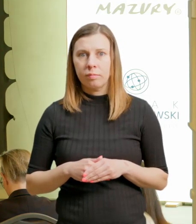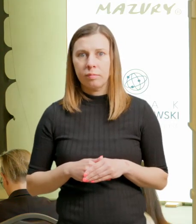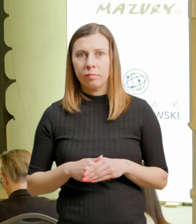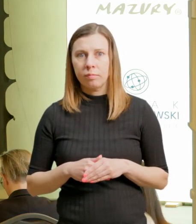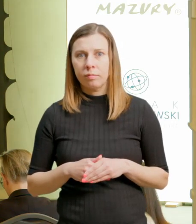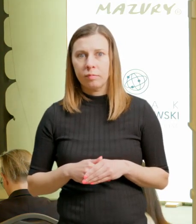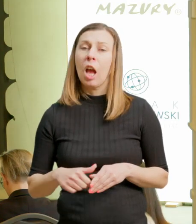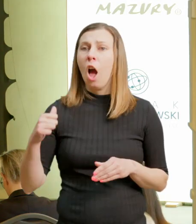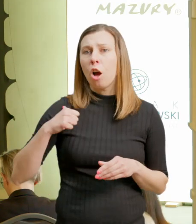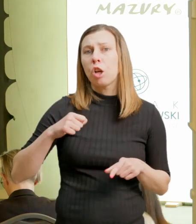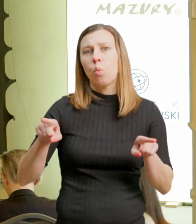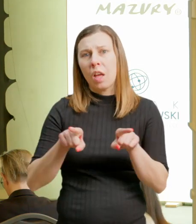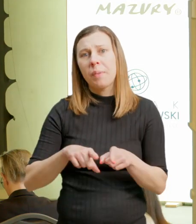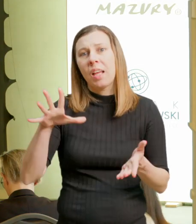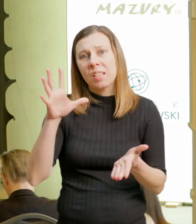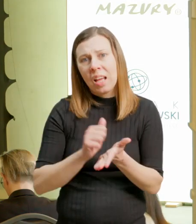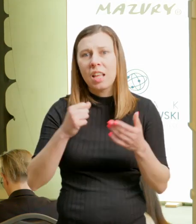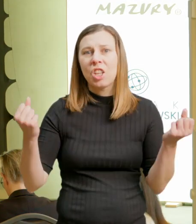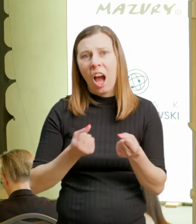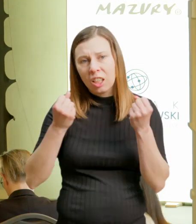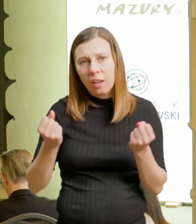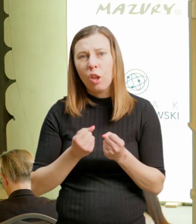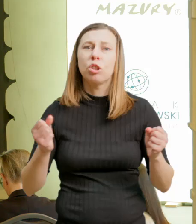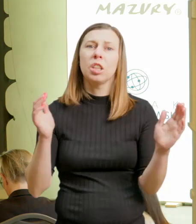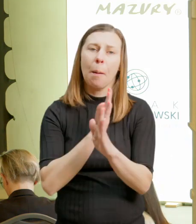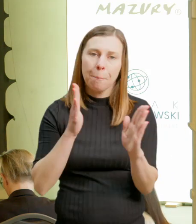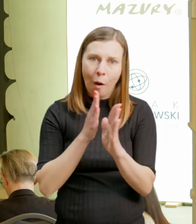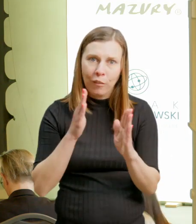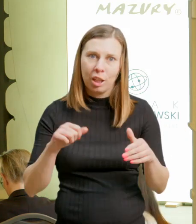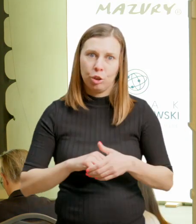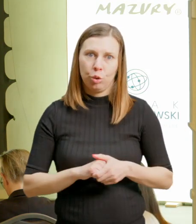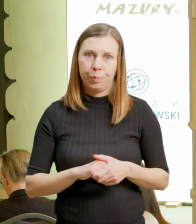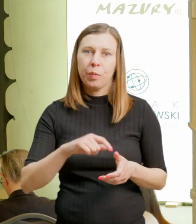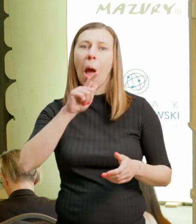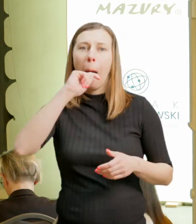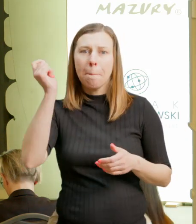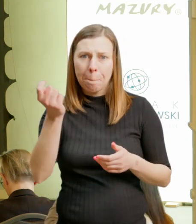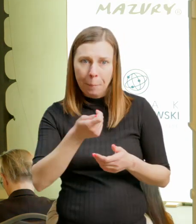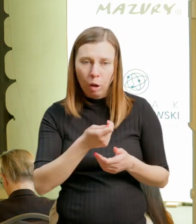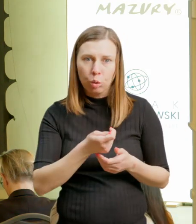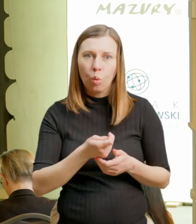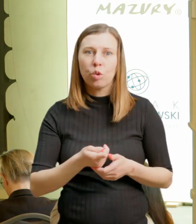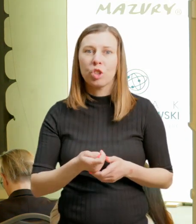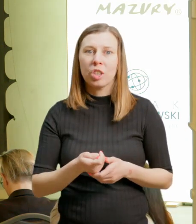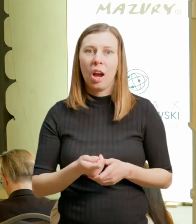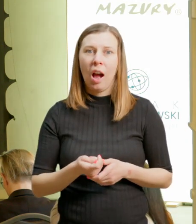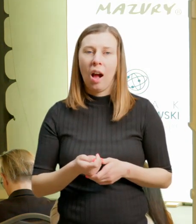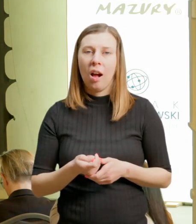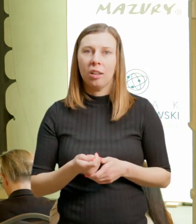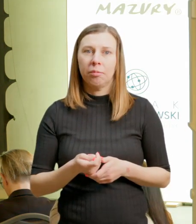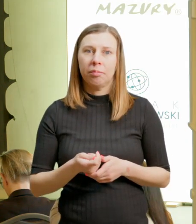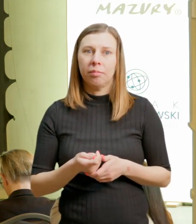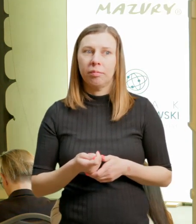Podróże nastawione na doświadczenia. Tak jak mówiłam, tych wrażeń nam, przepraszam, brakuje. I